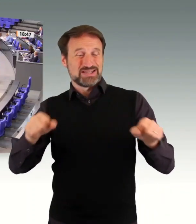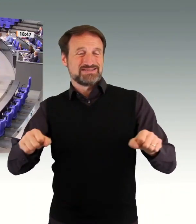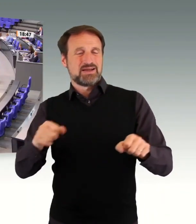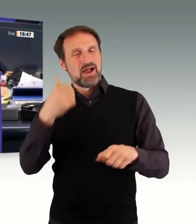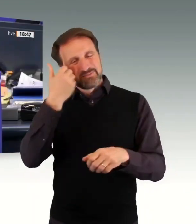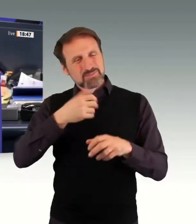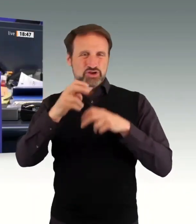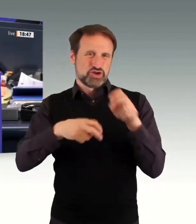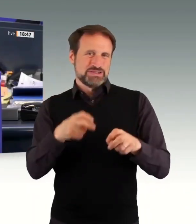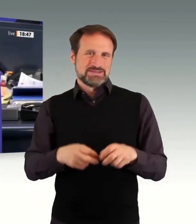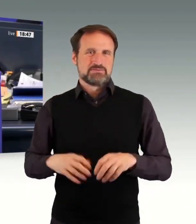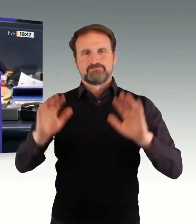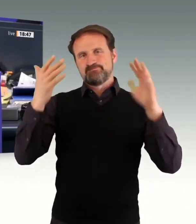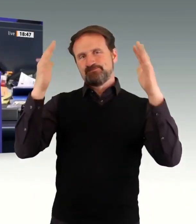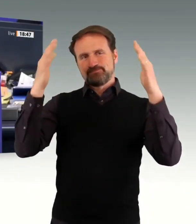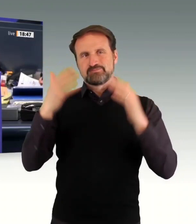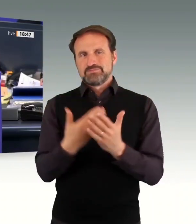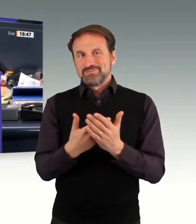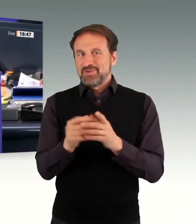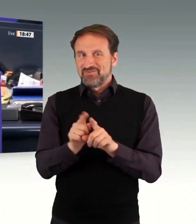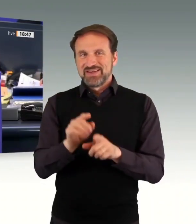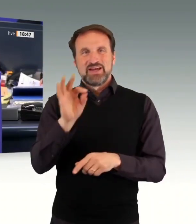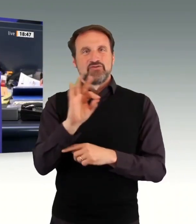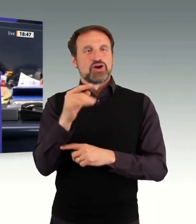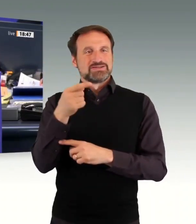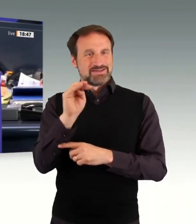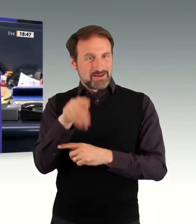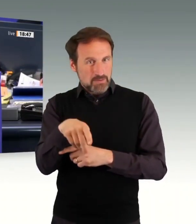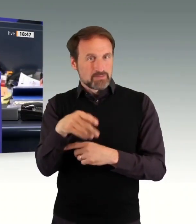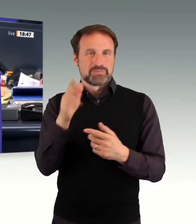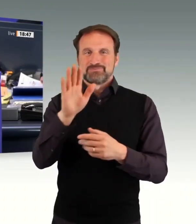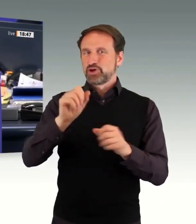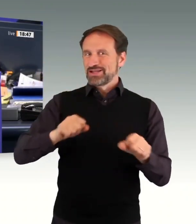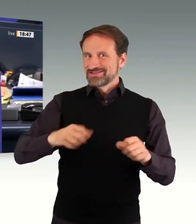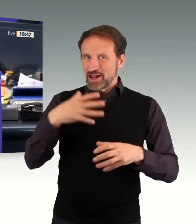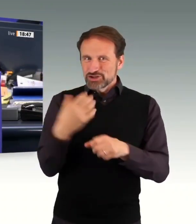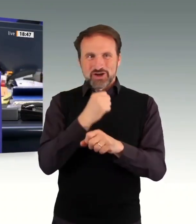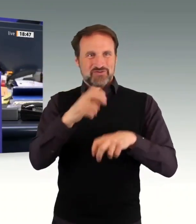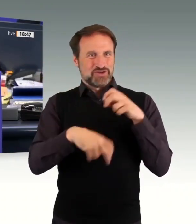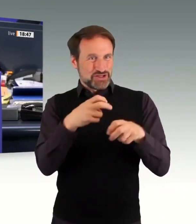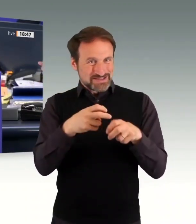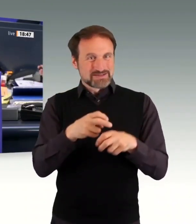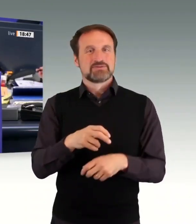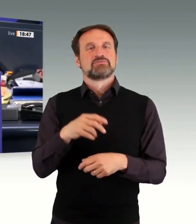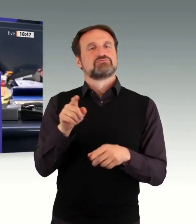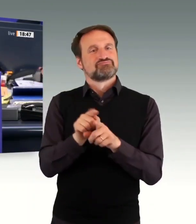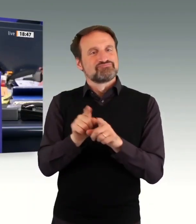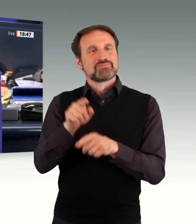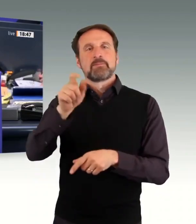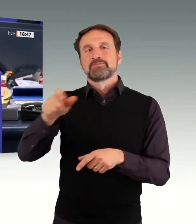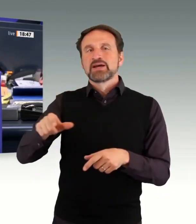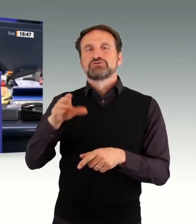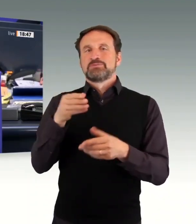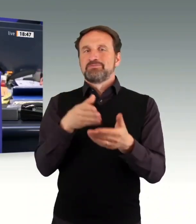Ganz herzlichen Dank. Und es folgt für Bündnis 90 Die Grünen die Kollegin Corinna